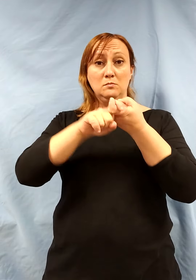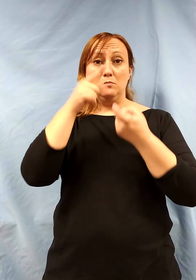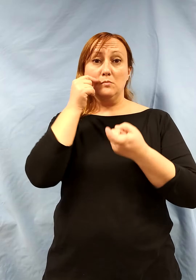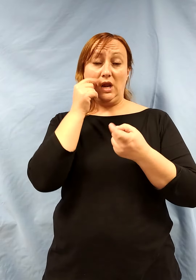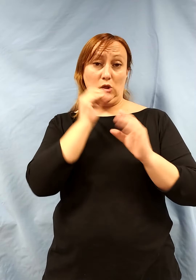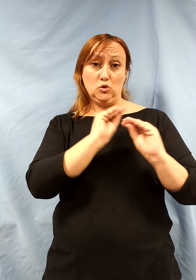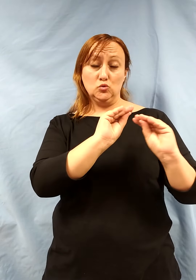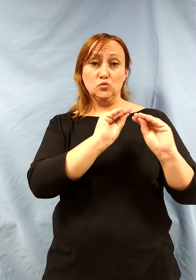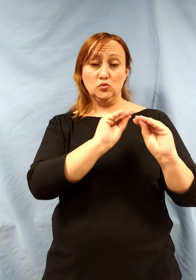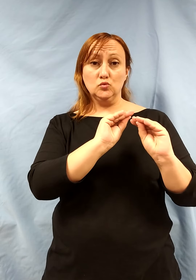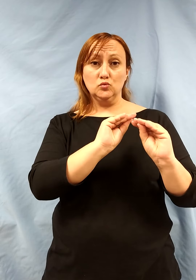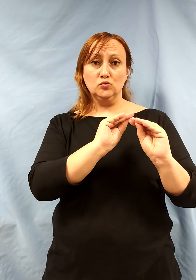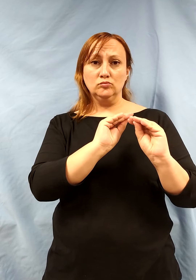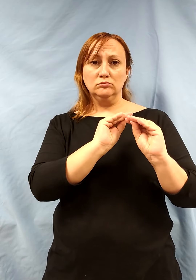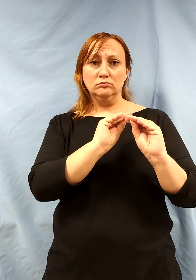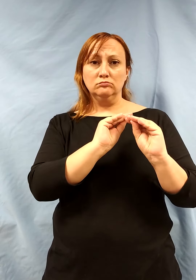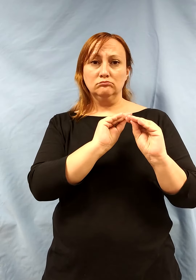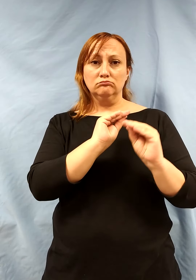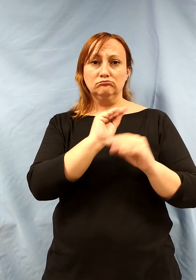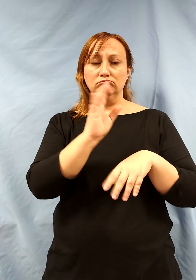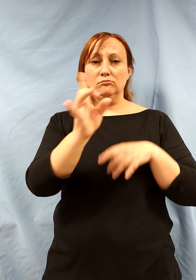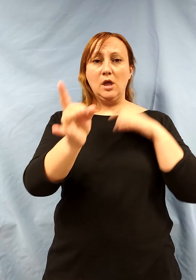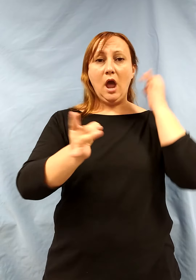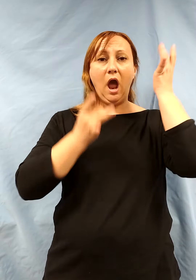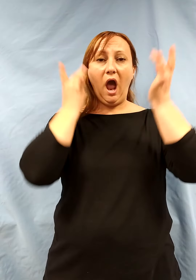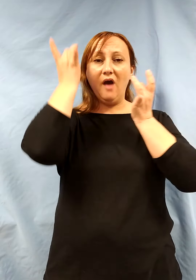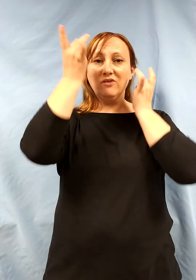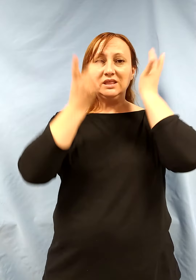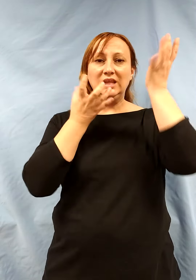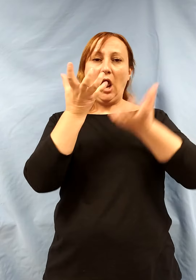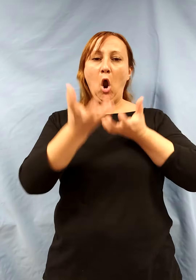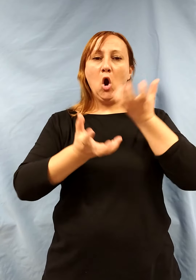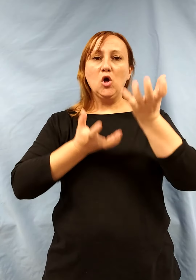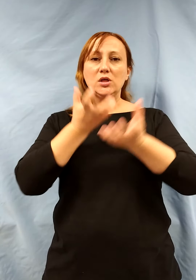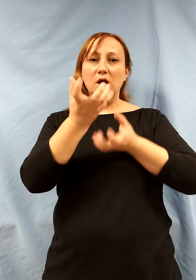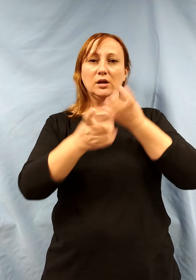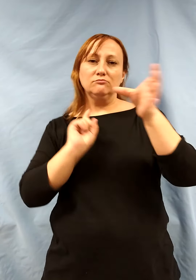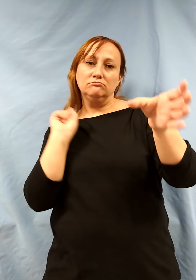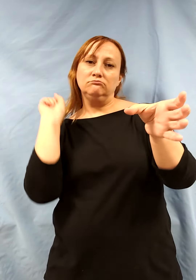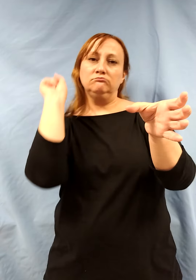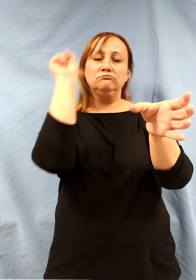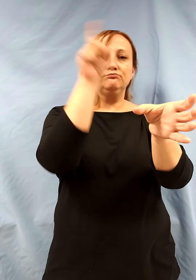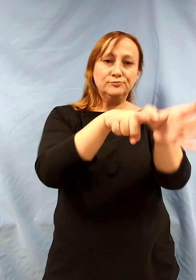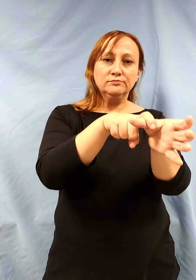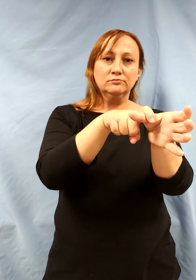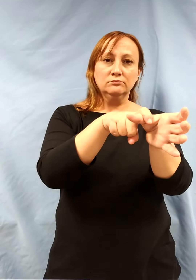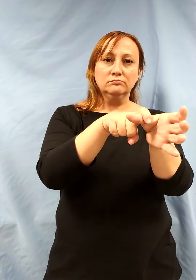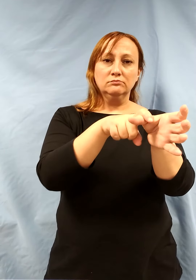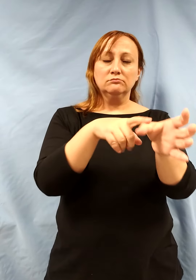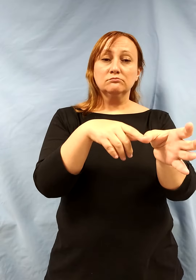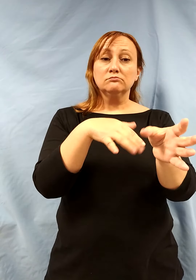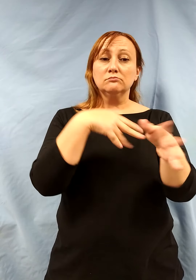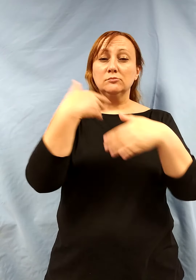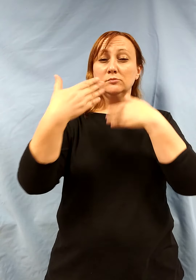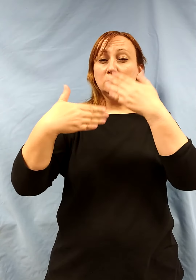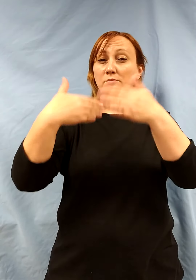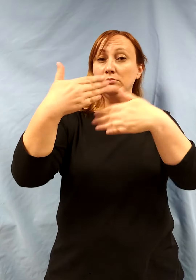Se embarcó con ella en la aventura culinaria Que casi veinte años después